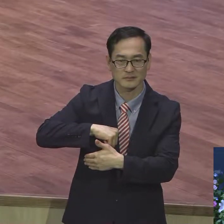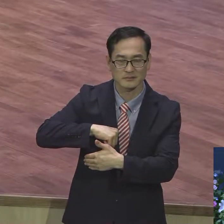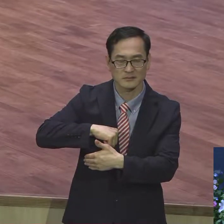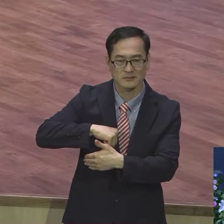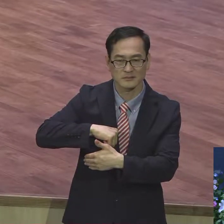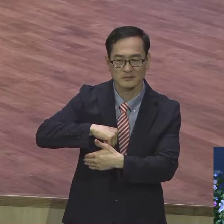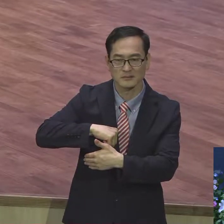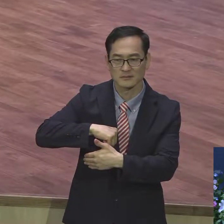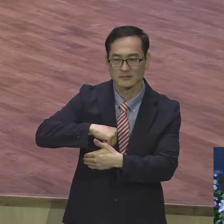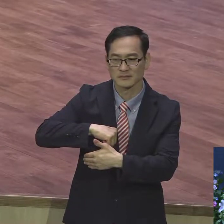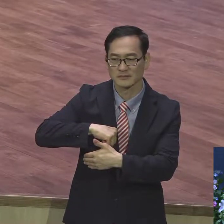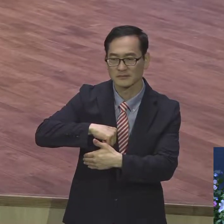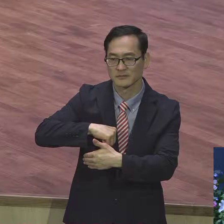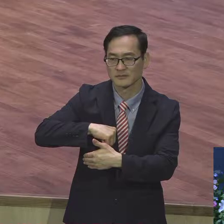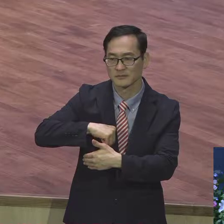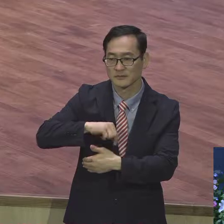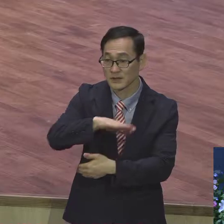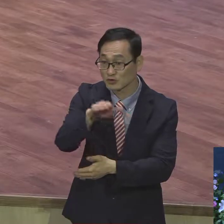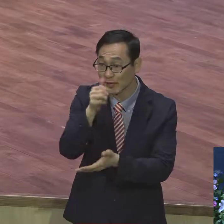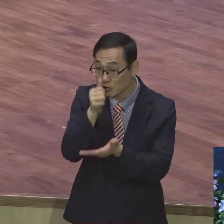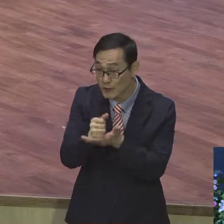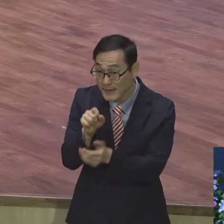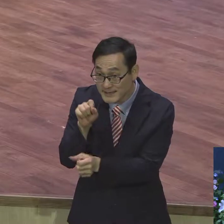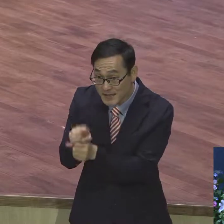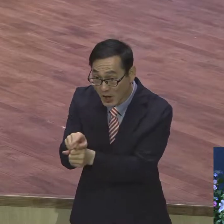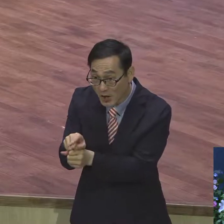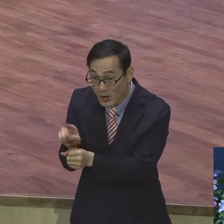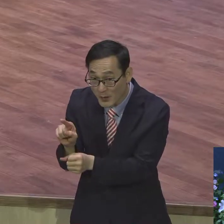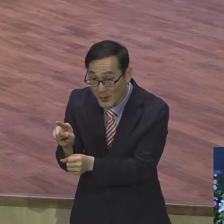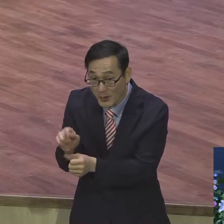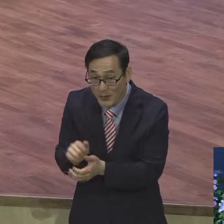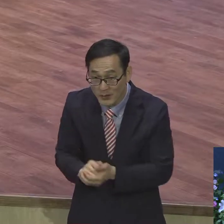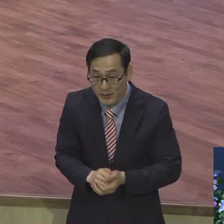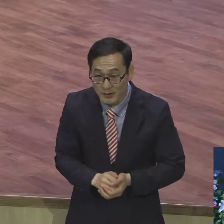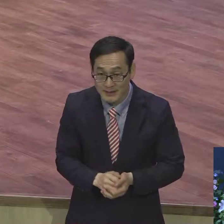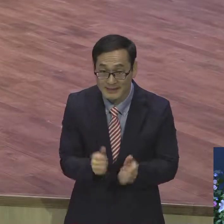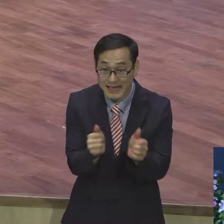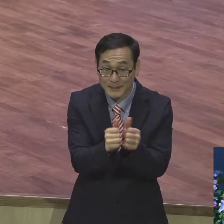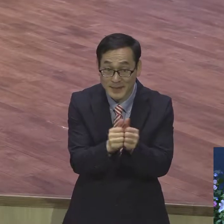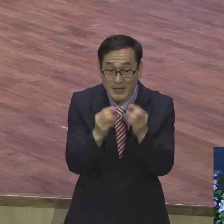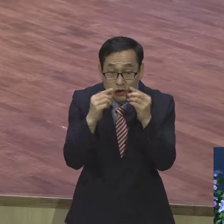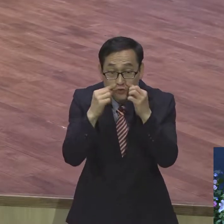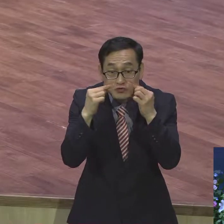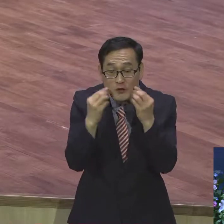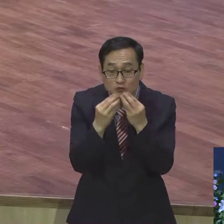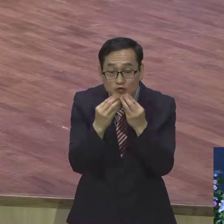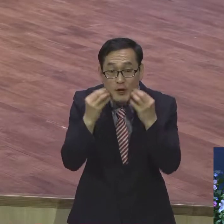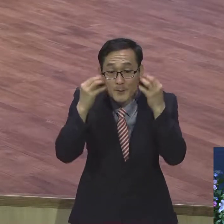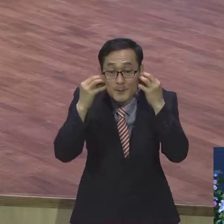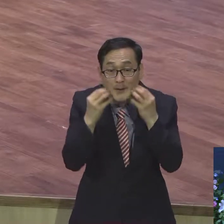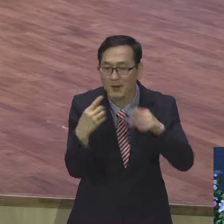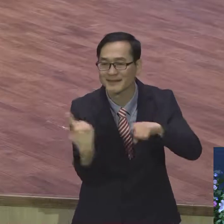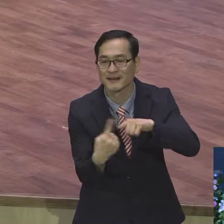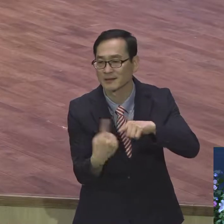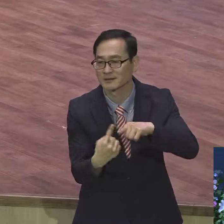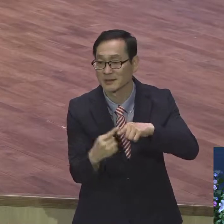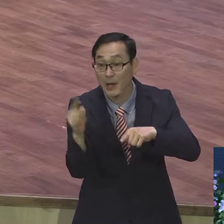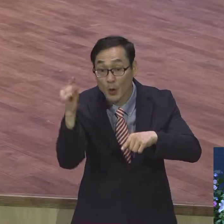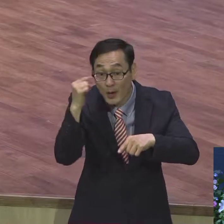우리의 죄성은 남자의 수염과 같다. 아침의 수염을 깎고 나면